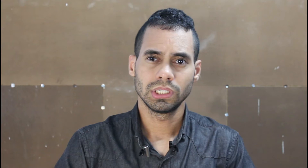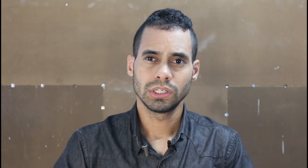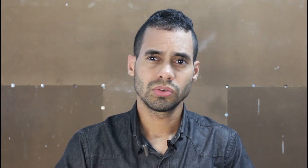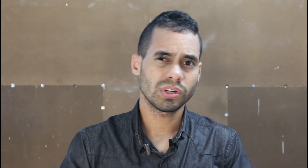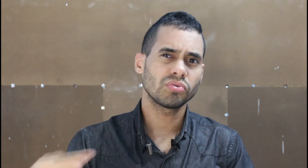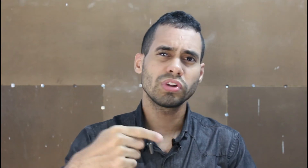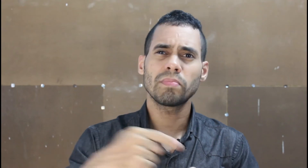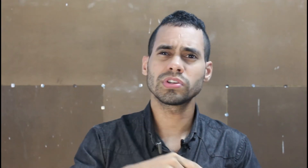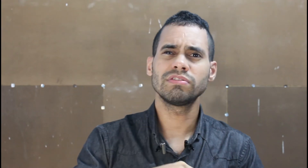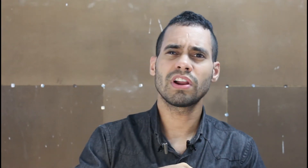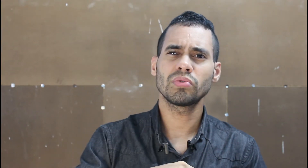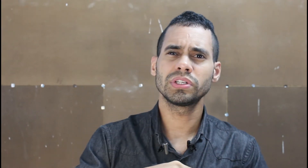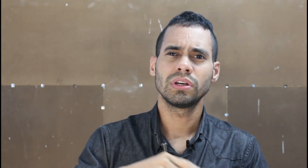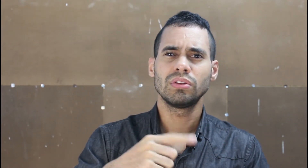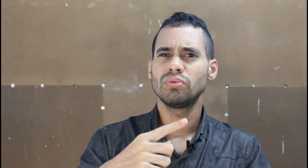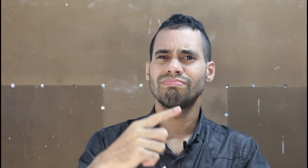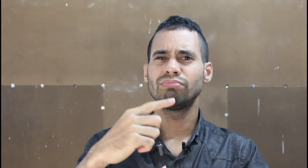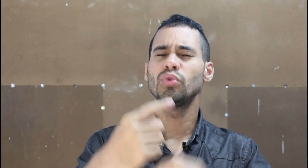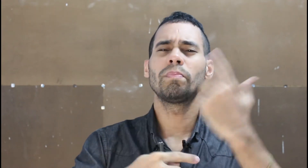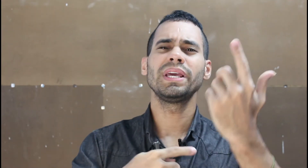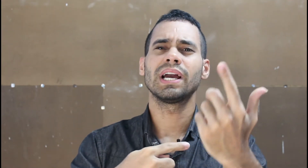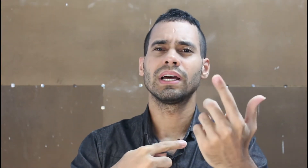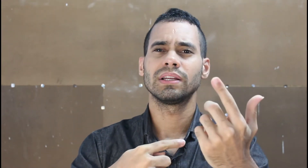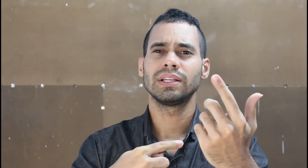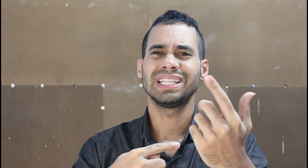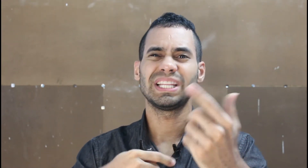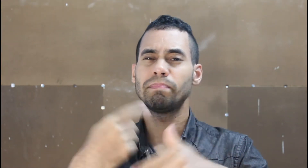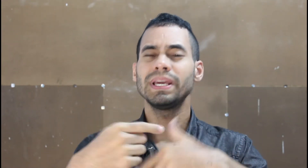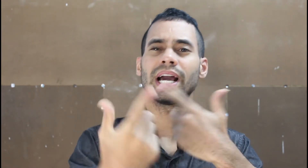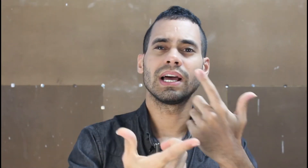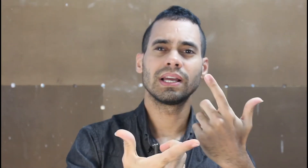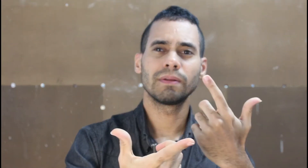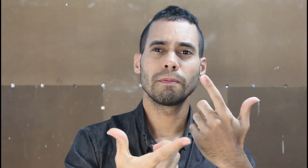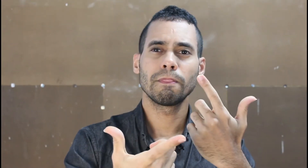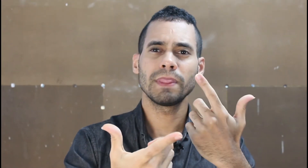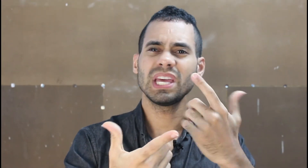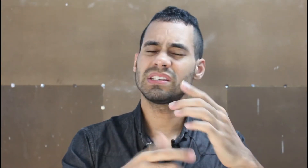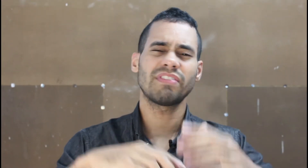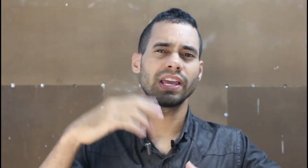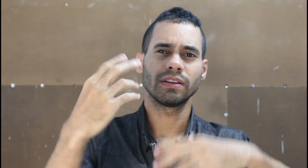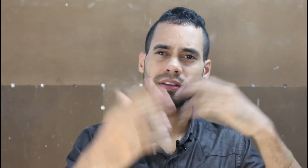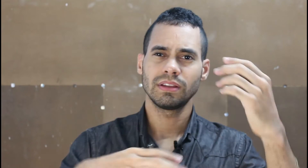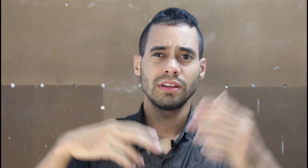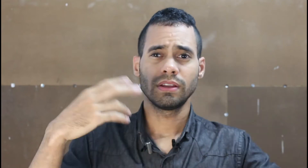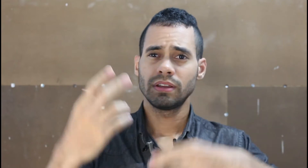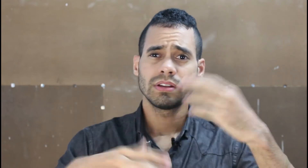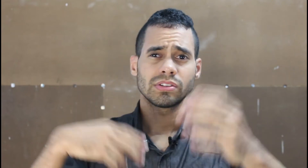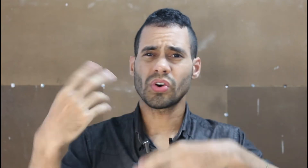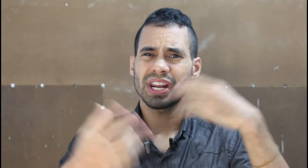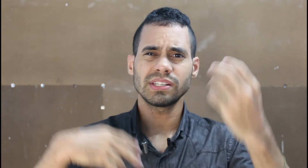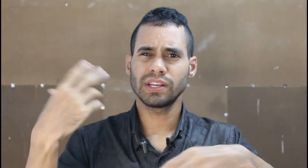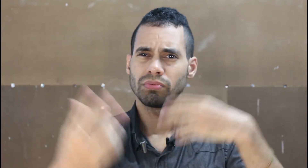Suas ações na bolsa de valores duplica, triplica. E assim vai. Só crescendo.